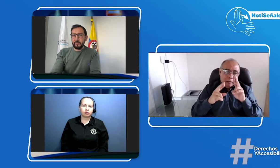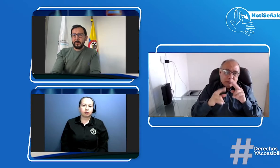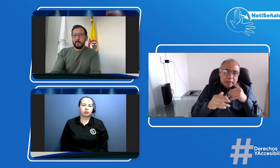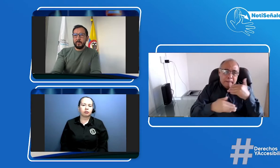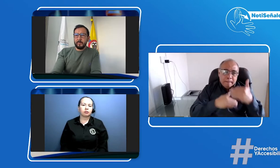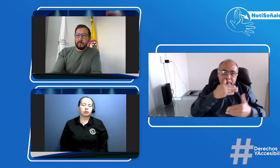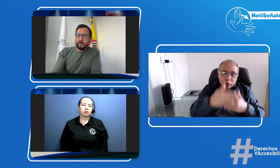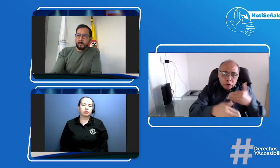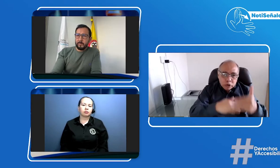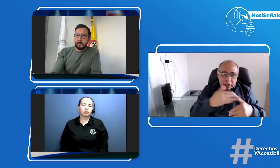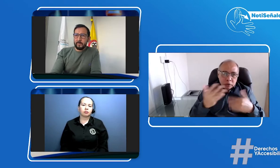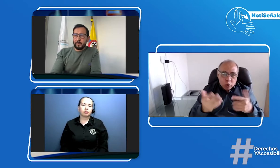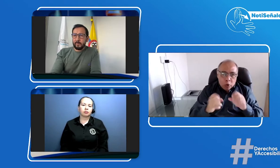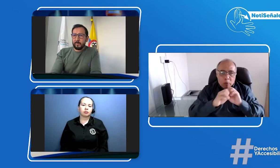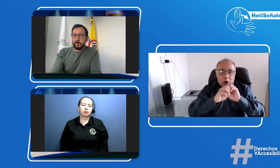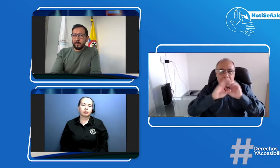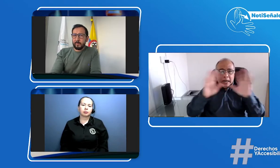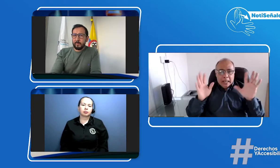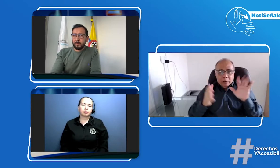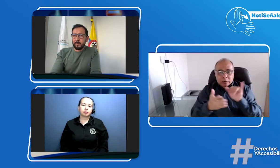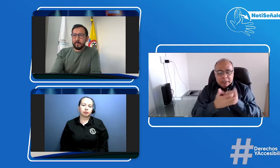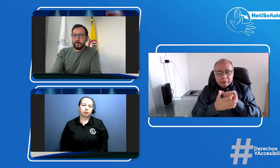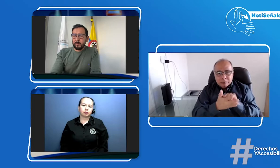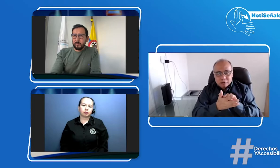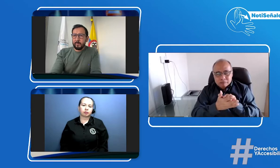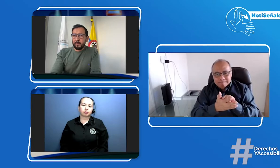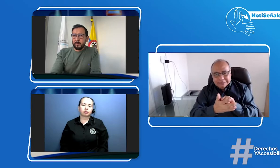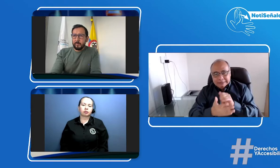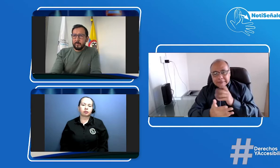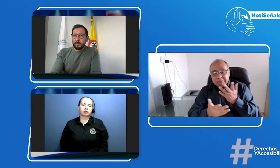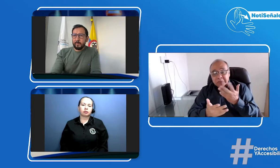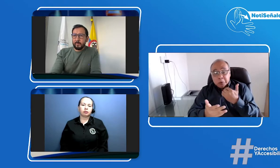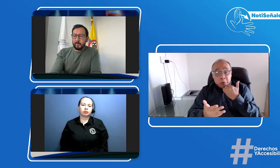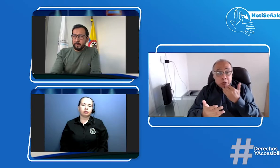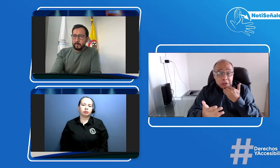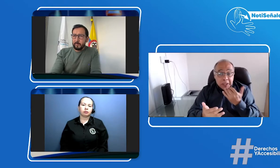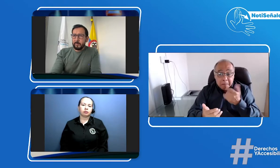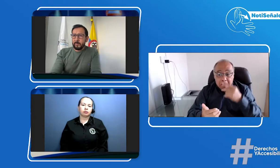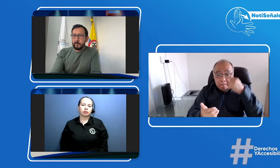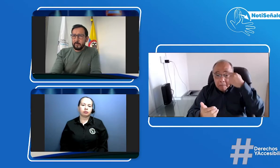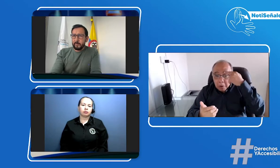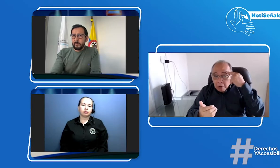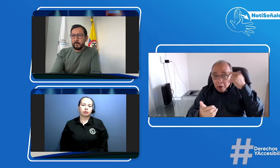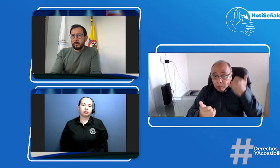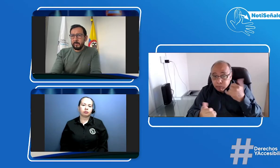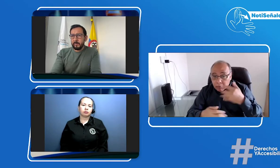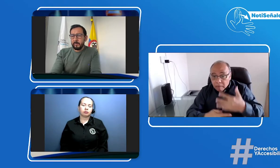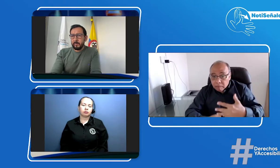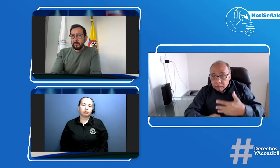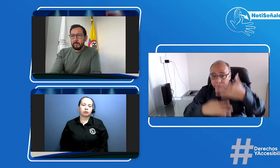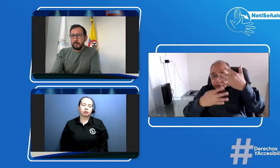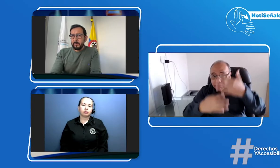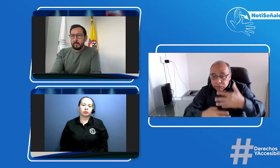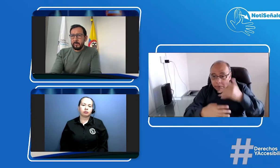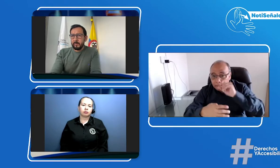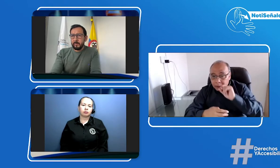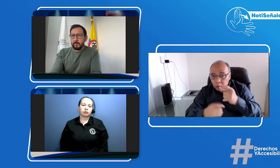pues que conozcan este proceso ya se nos ha explicado con claridad cómo es y qué es lo que se debe hacer ¿no? Paula